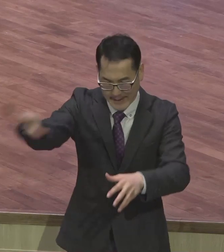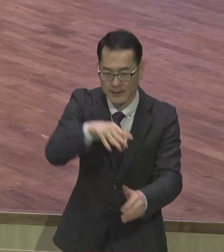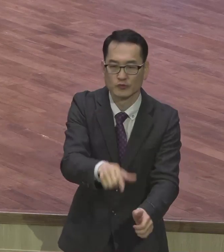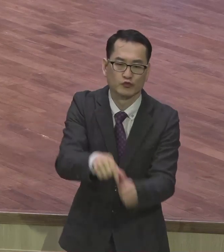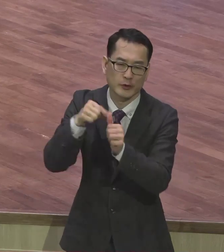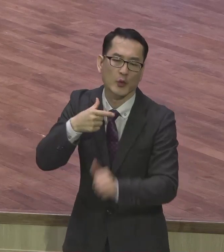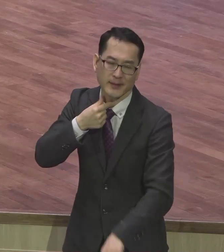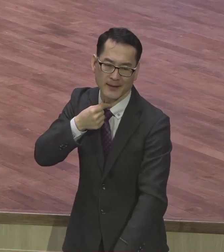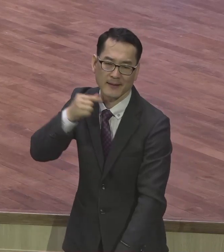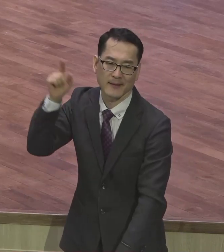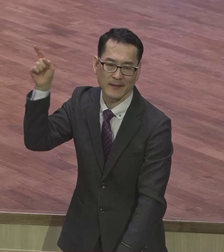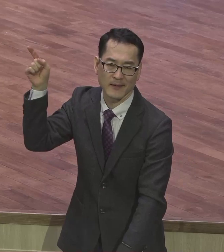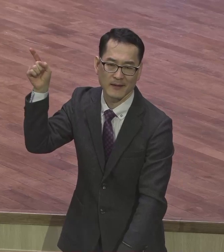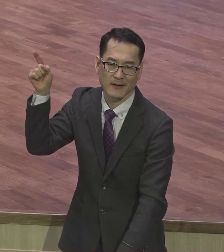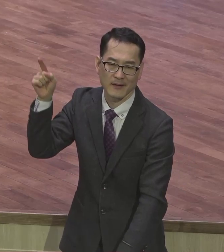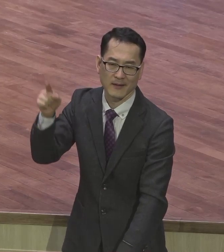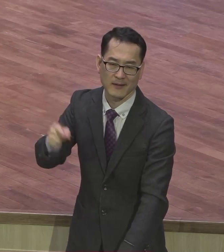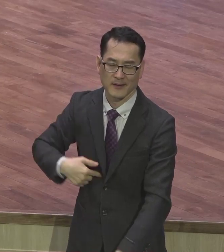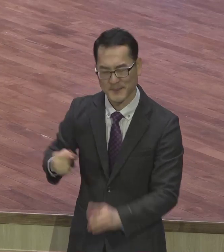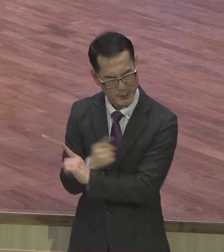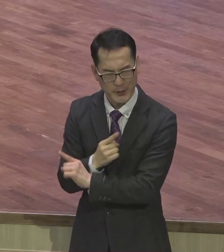우리에게 구원을 베푸시고